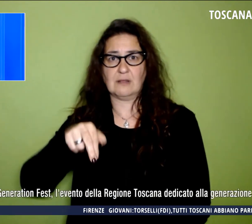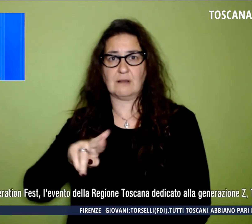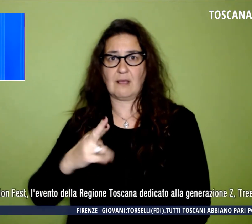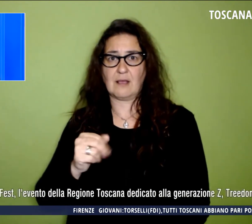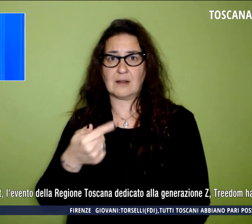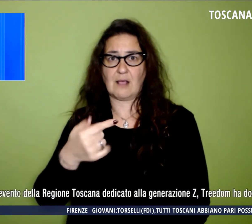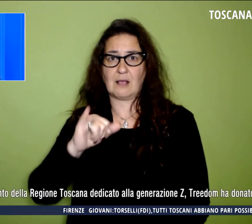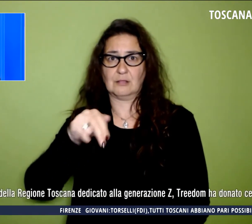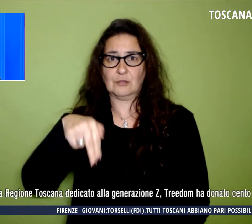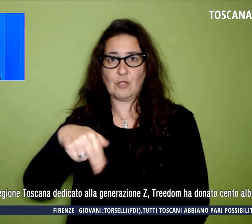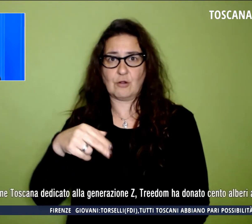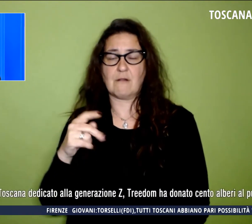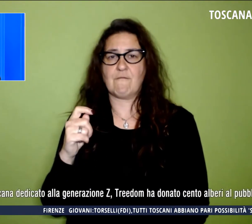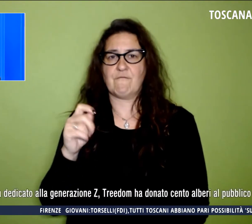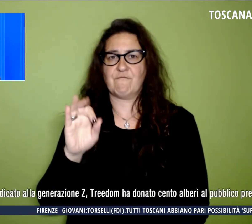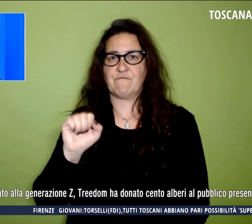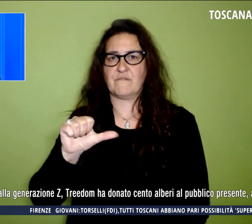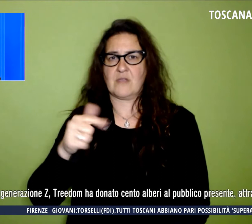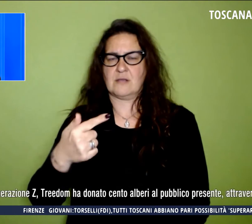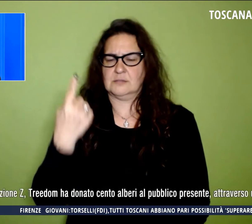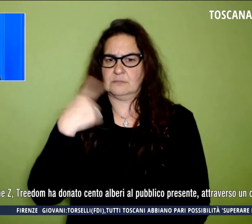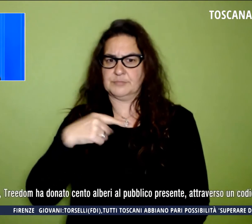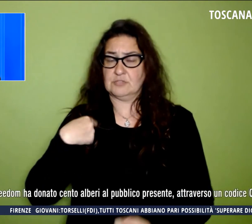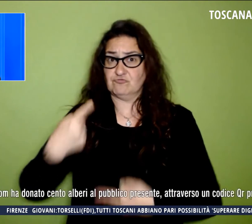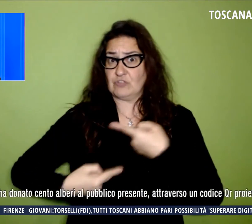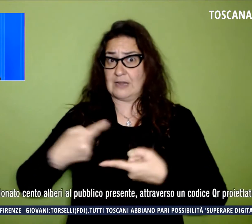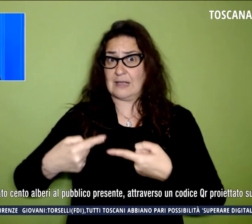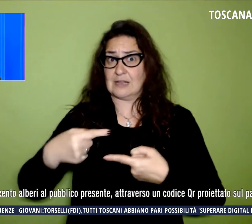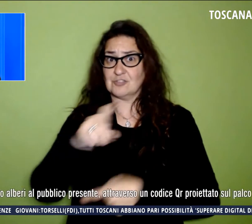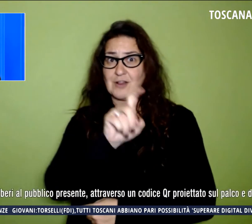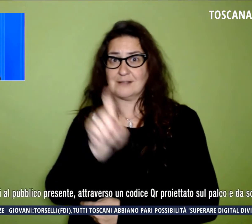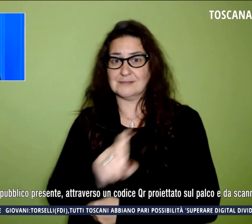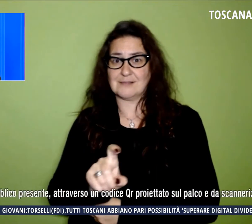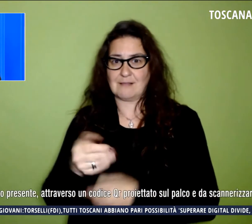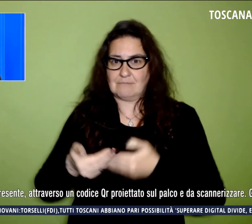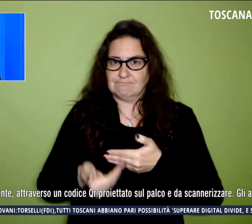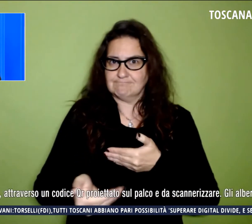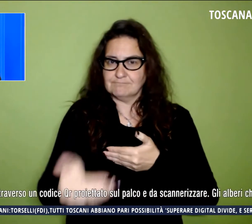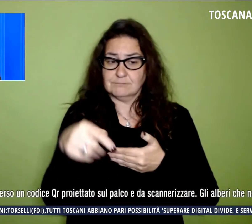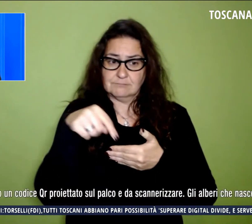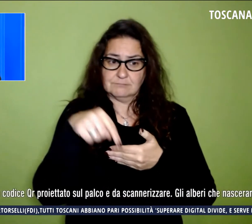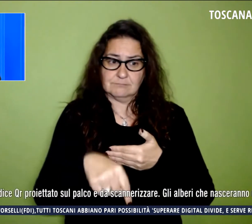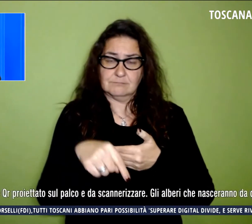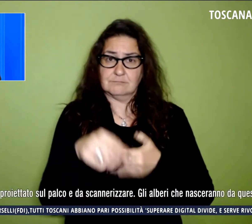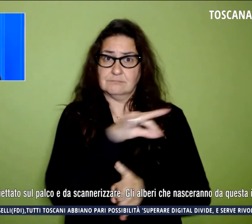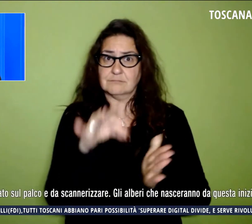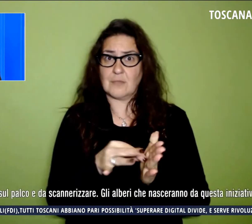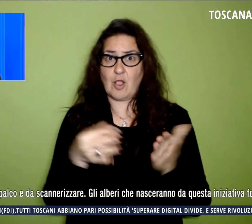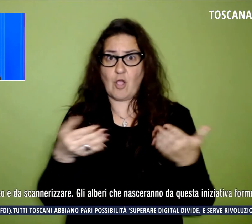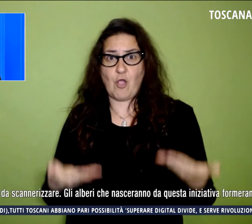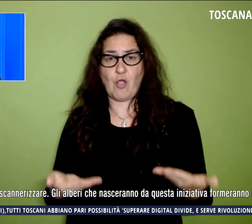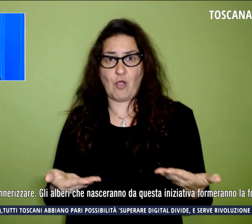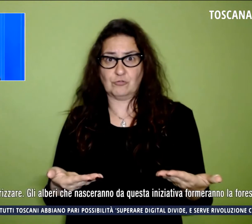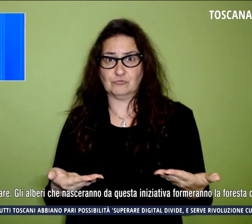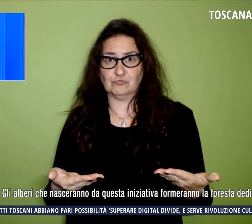dedicato alla generazione Z che si sta svolgendo oggi. Tridom